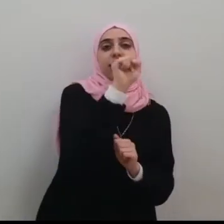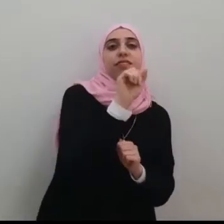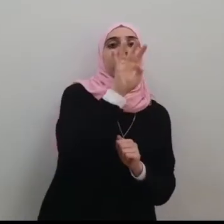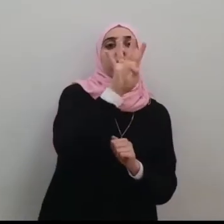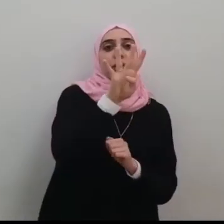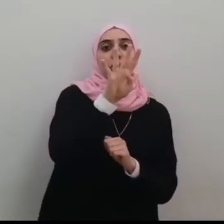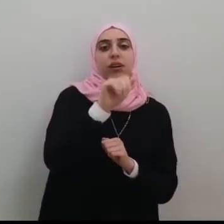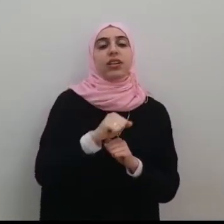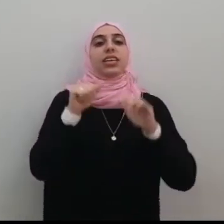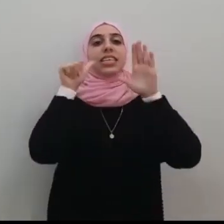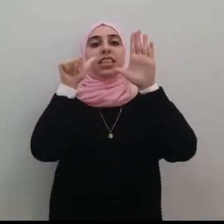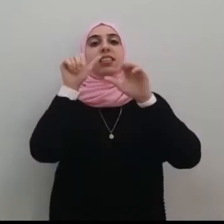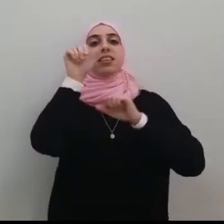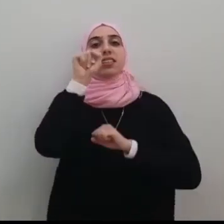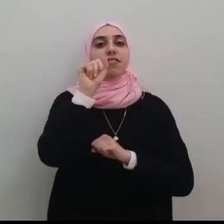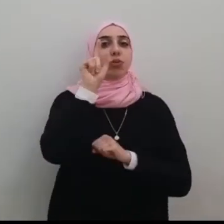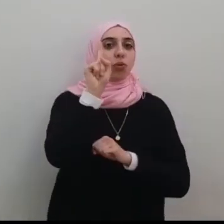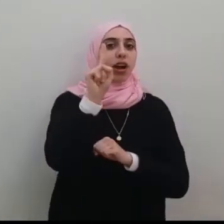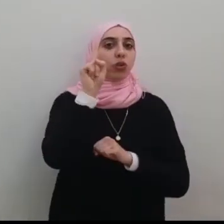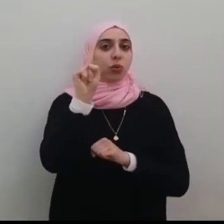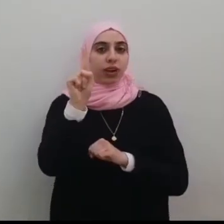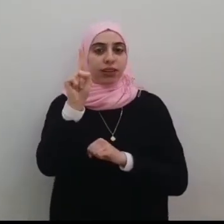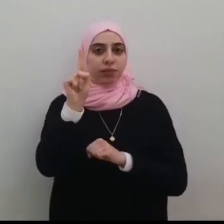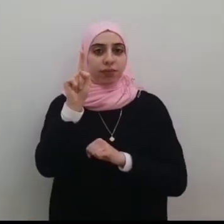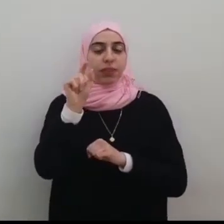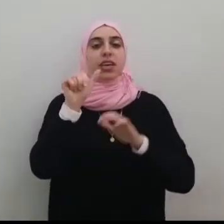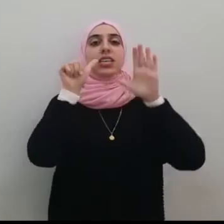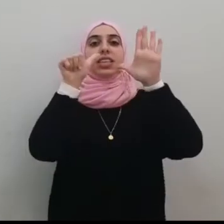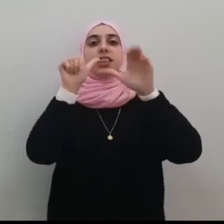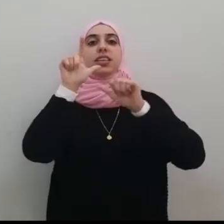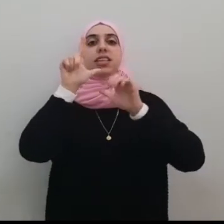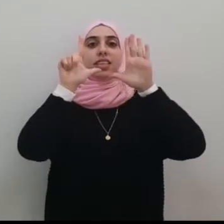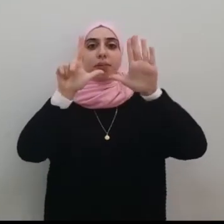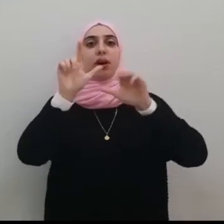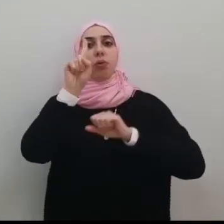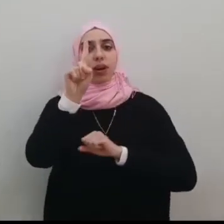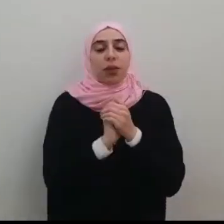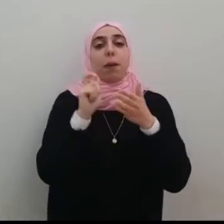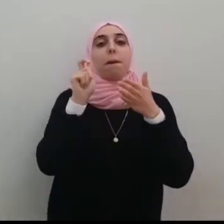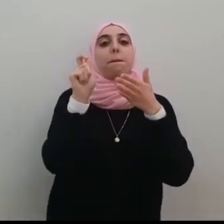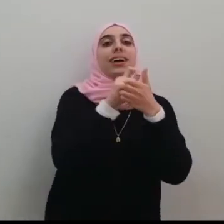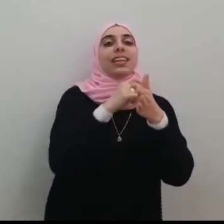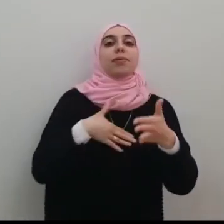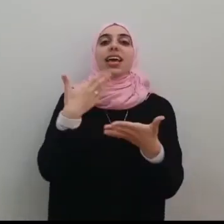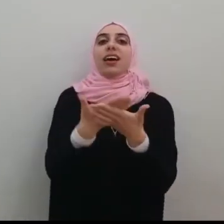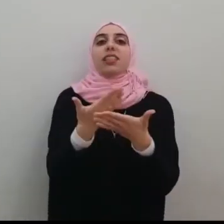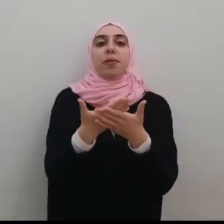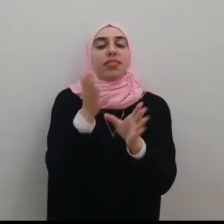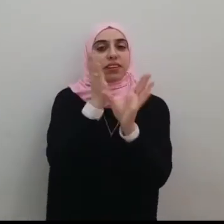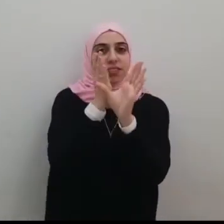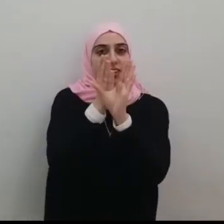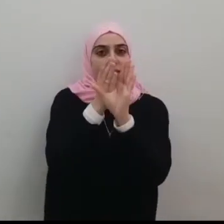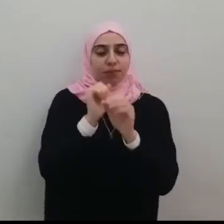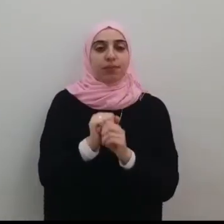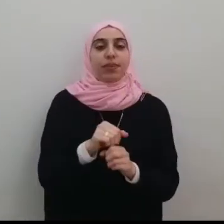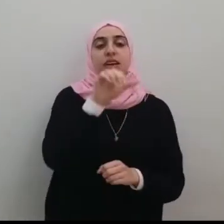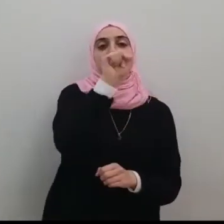-6011-671 مكتب الخدمات النفسية 04